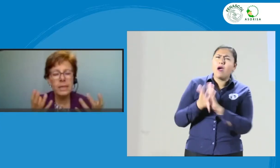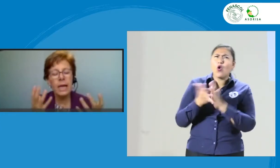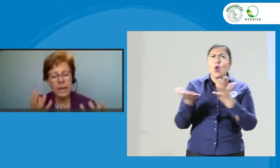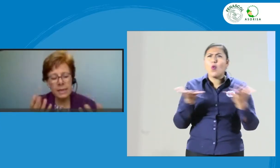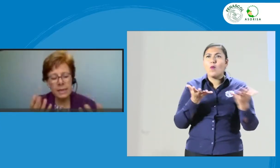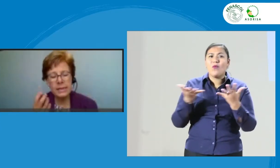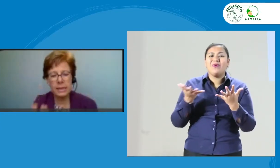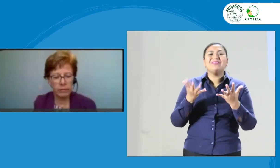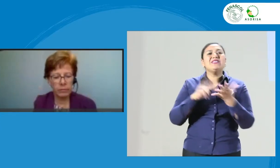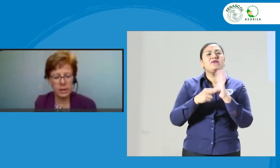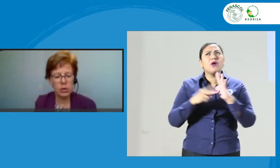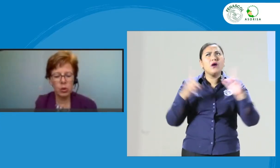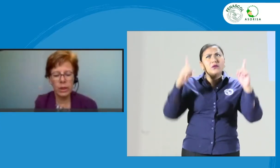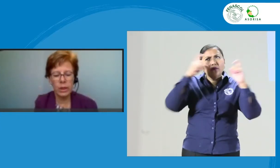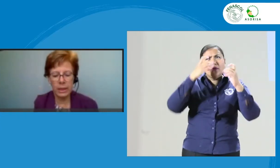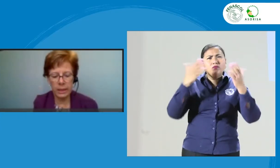análisis y reflexión lo que queremos.